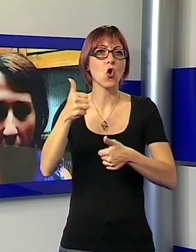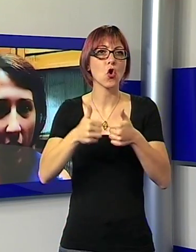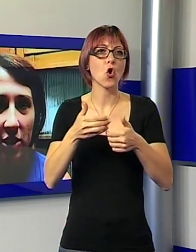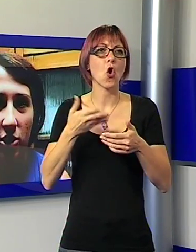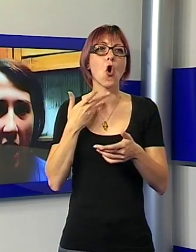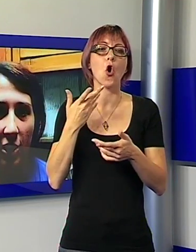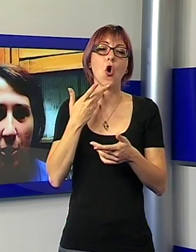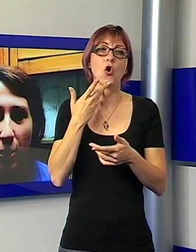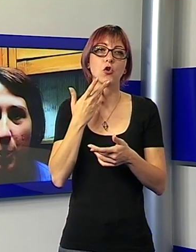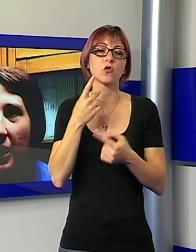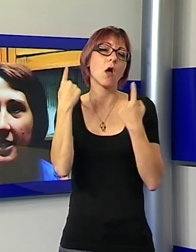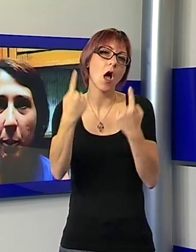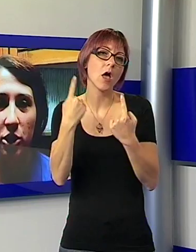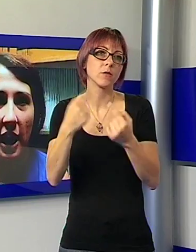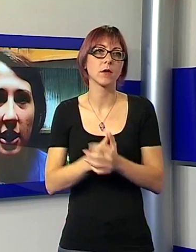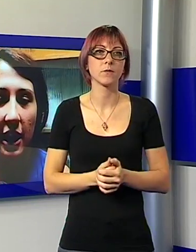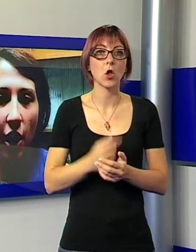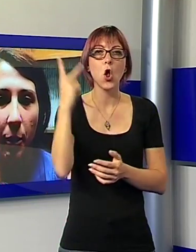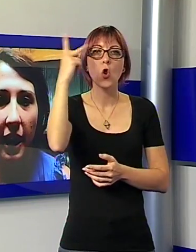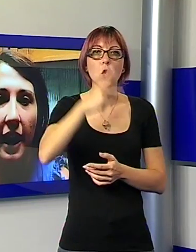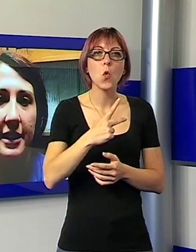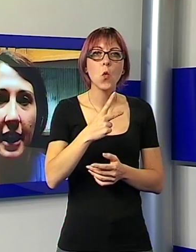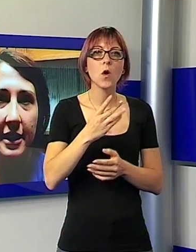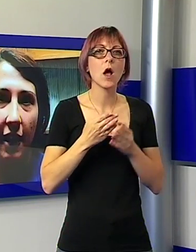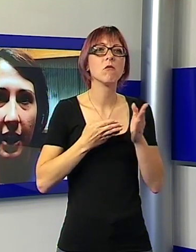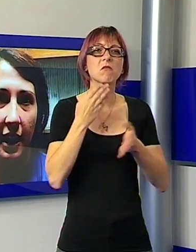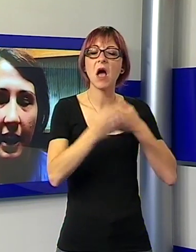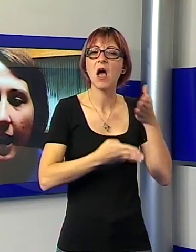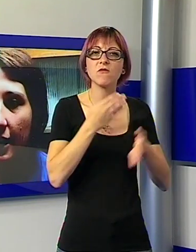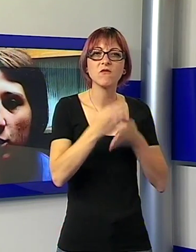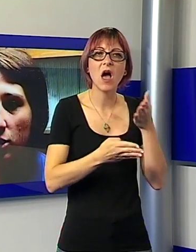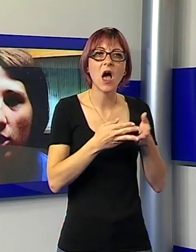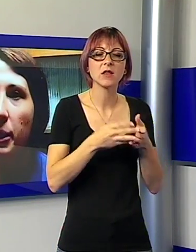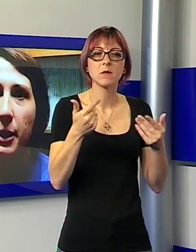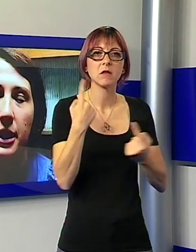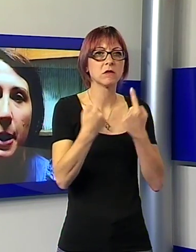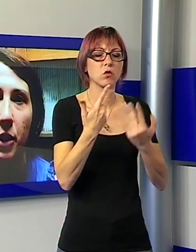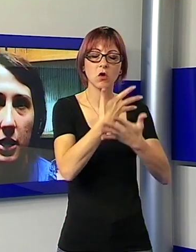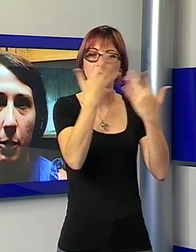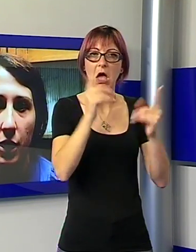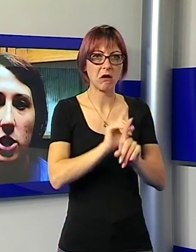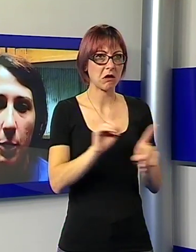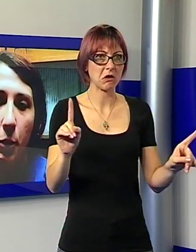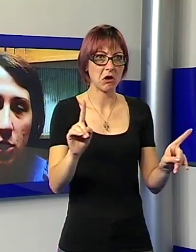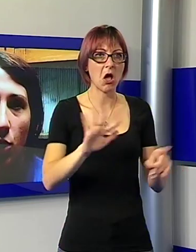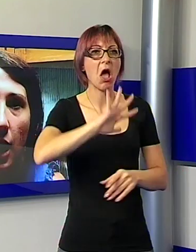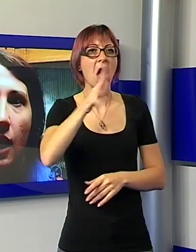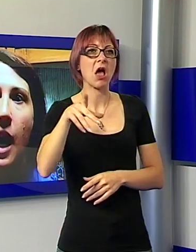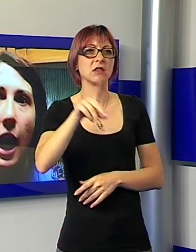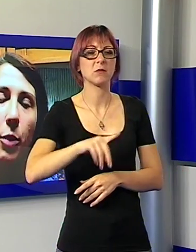un po' un caso isolato perché sta procedendo a delle nomine senza aver chiara la situazione, mentre per esempio in altre province tipo Pistoia hanno